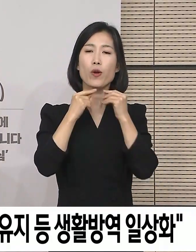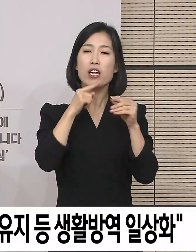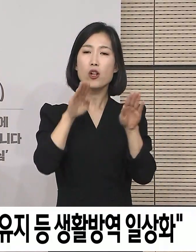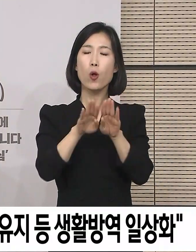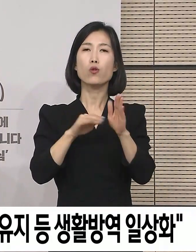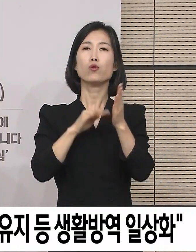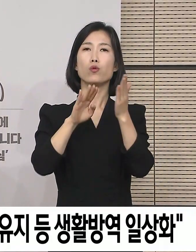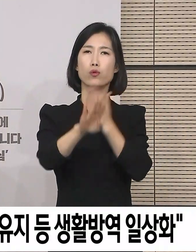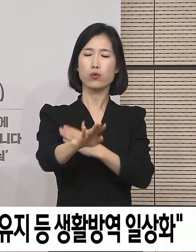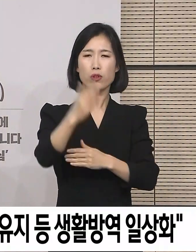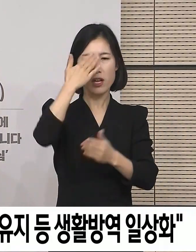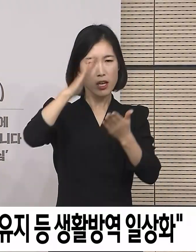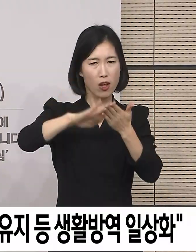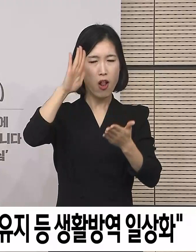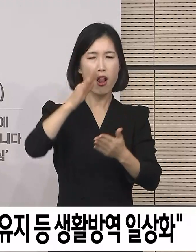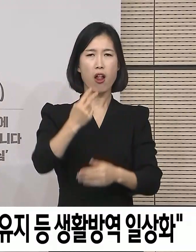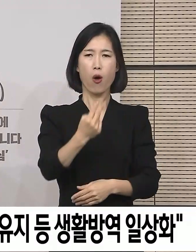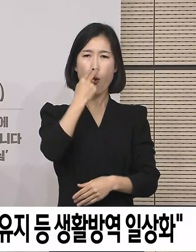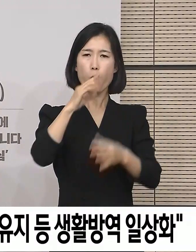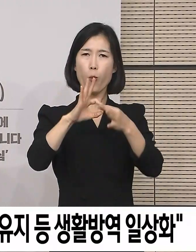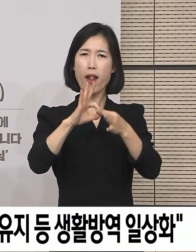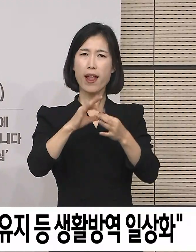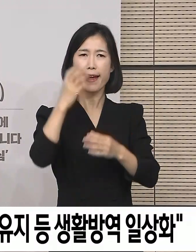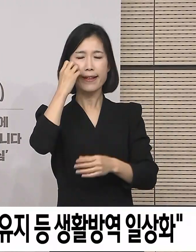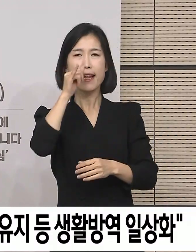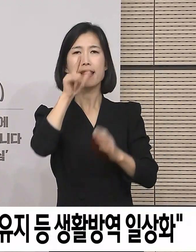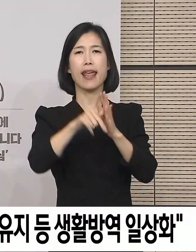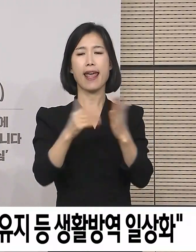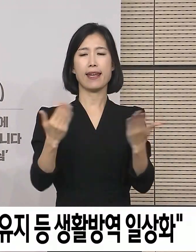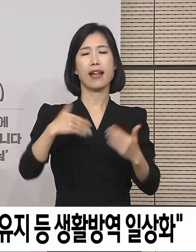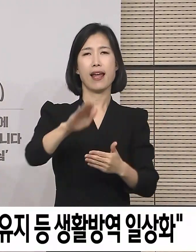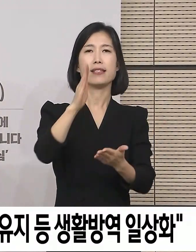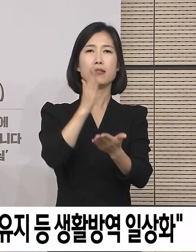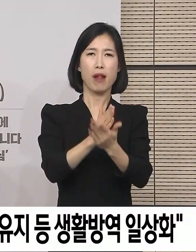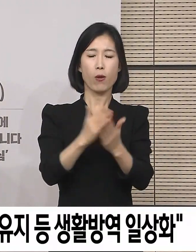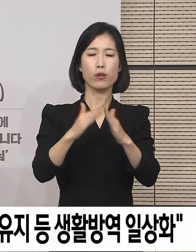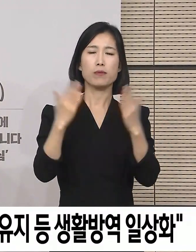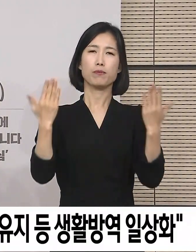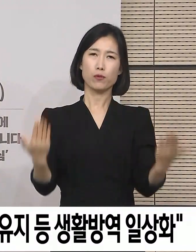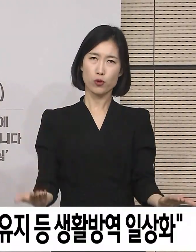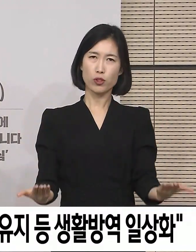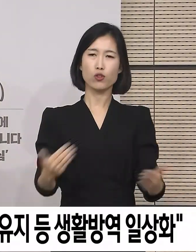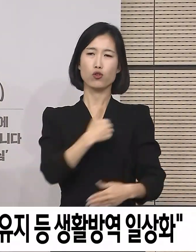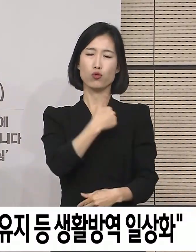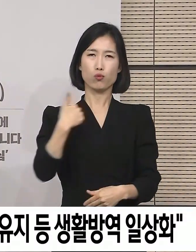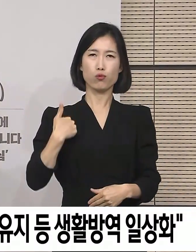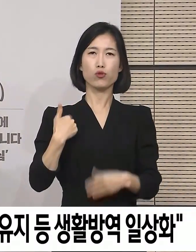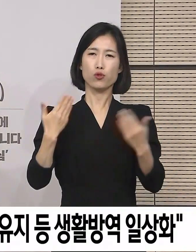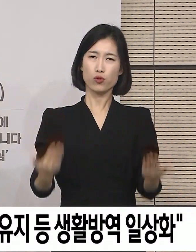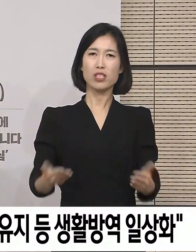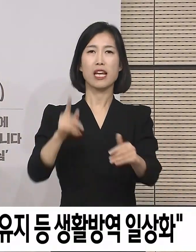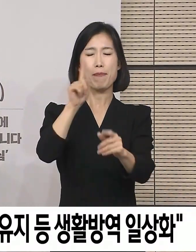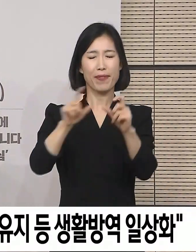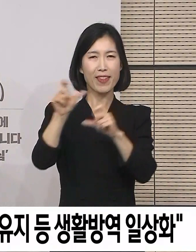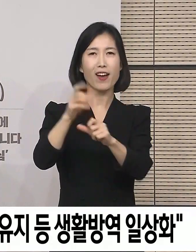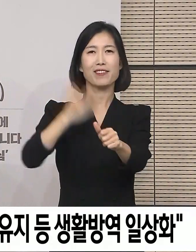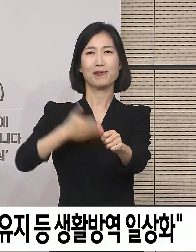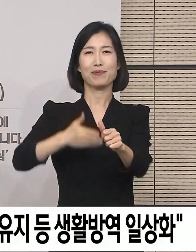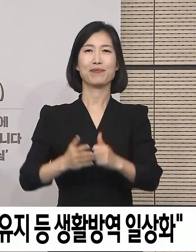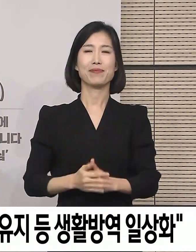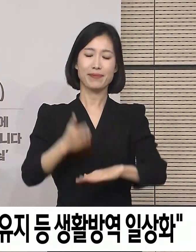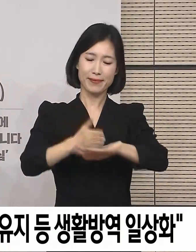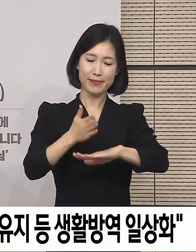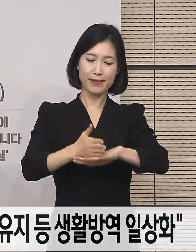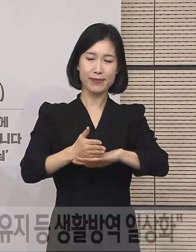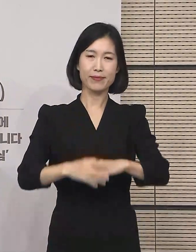발열 또는 호흡기 증상이 있는 경우에는 출근하지 마시고 집에서 충분히 휴식하여 주시기를 거듭 당부드립니다. 감사합니다.